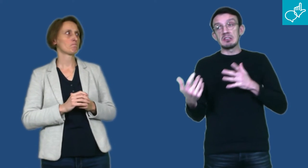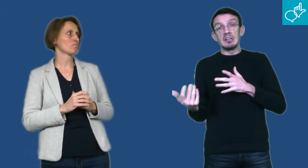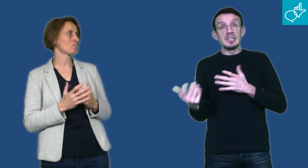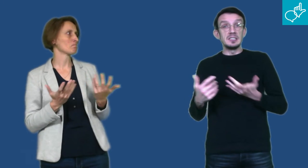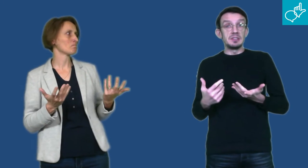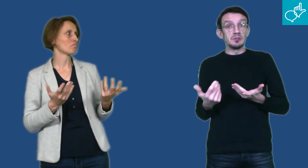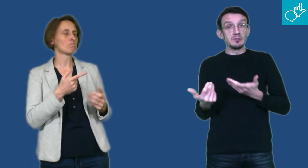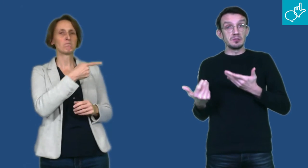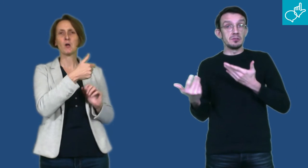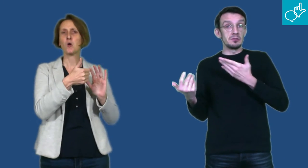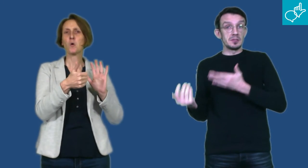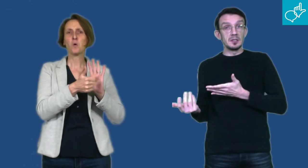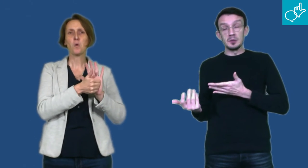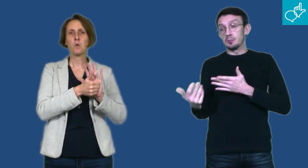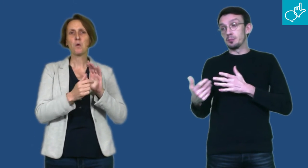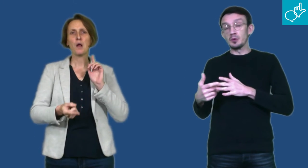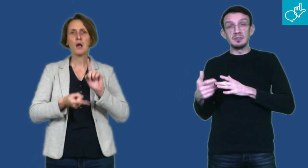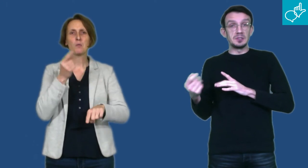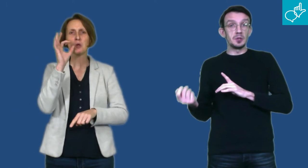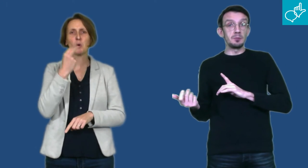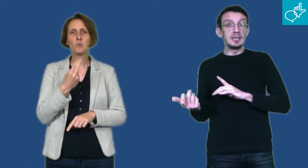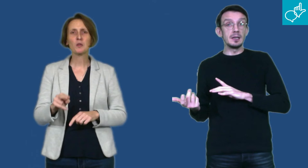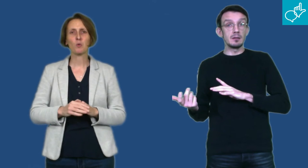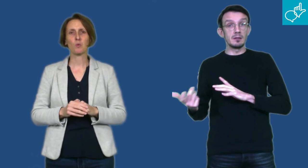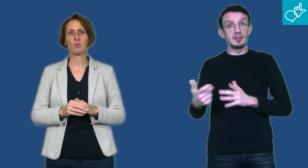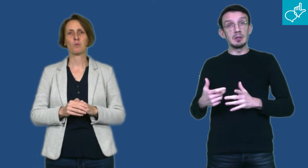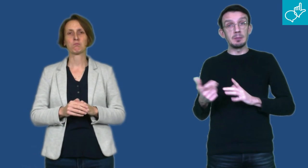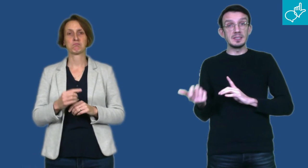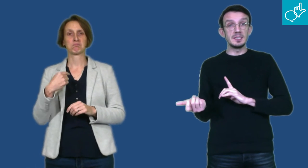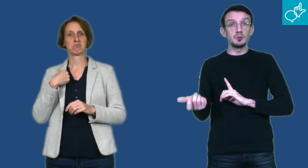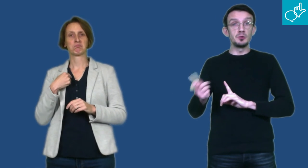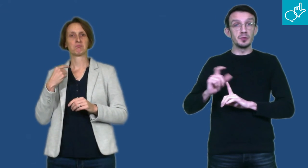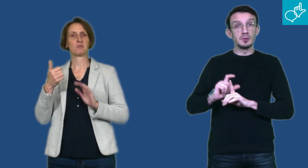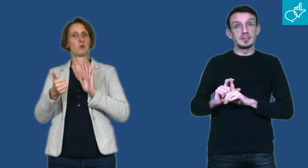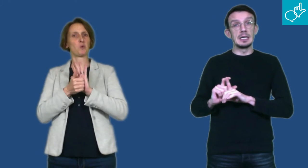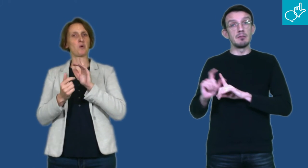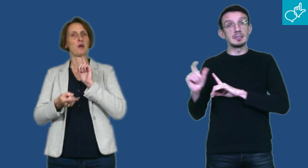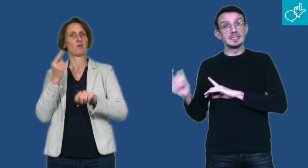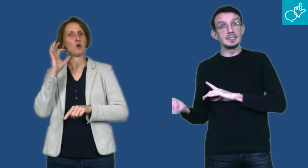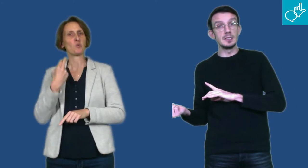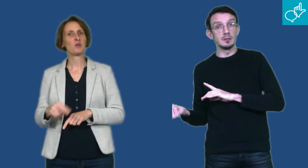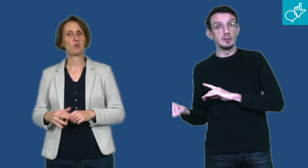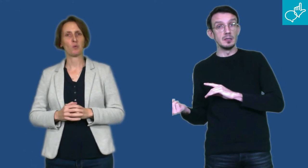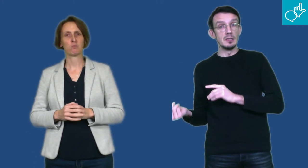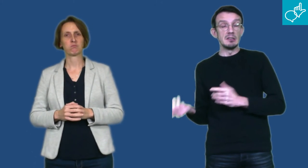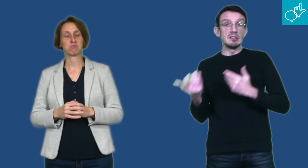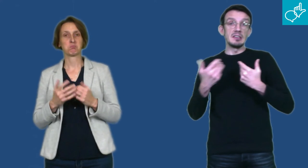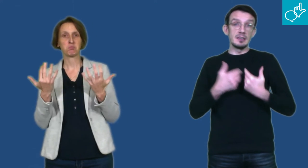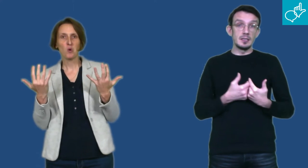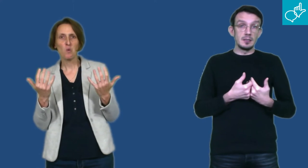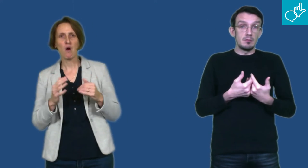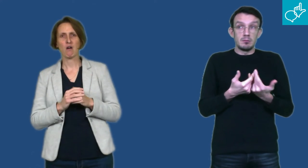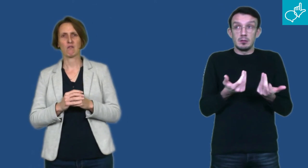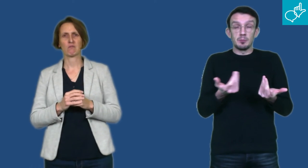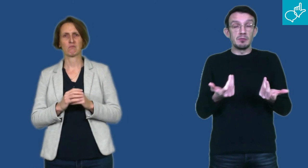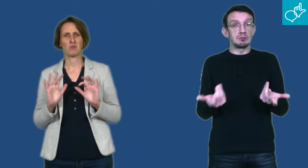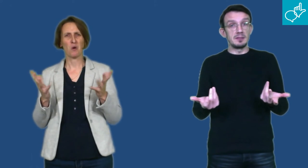Quelle est la différence entre un professeur bilingue qui va passer du français à la langue des signes et la profession d